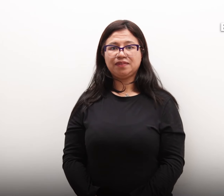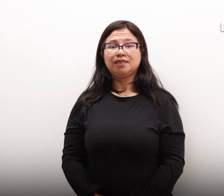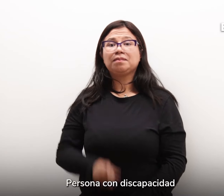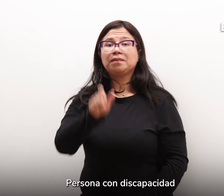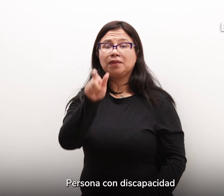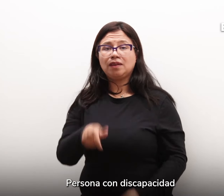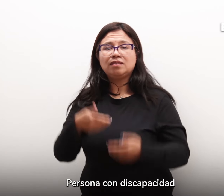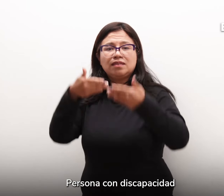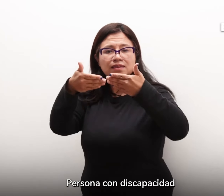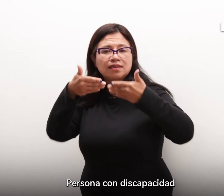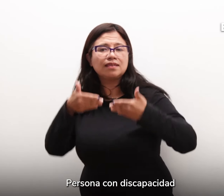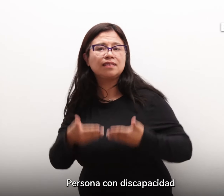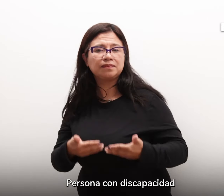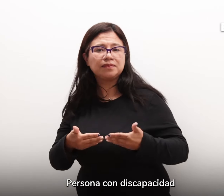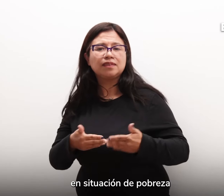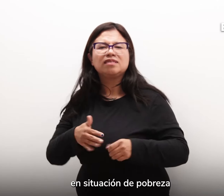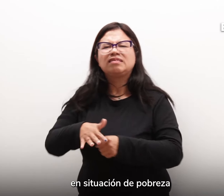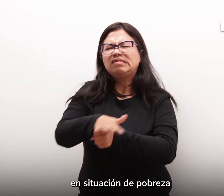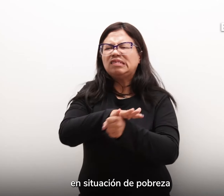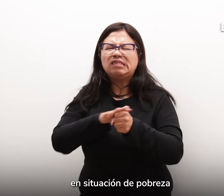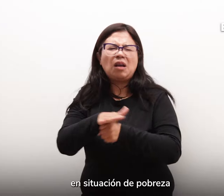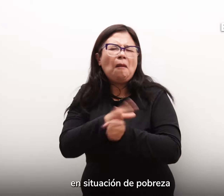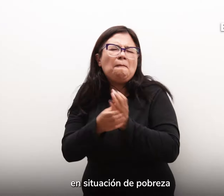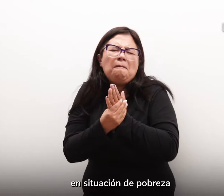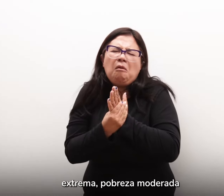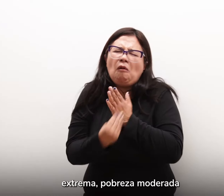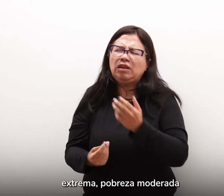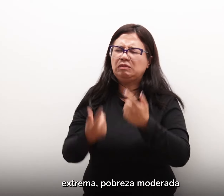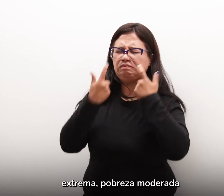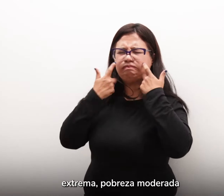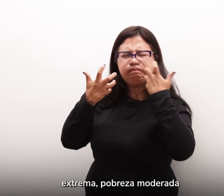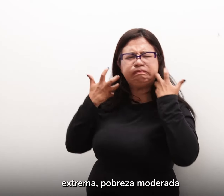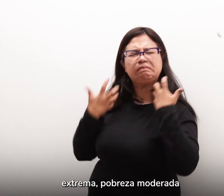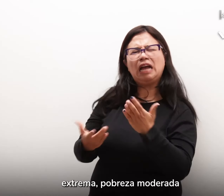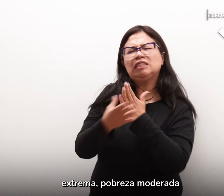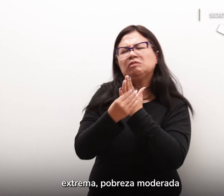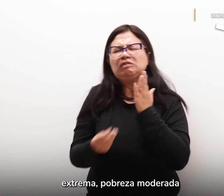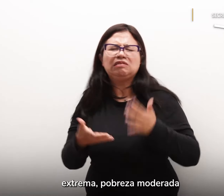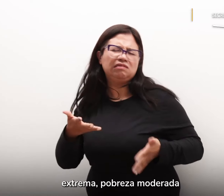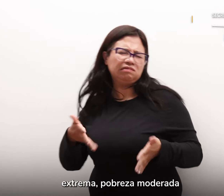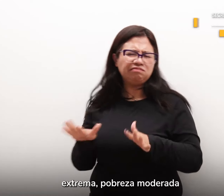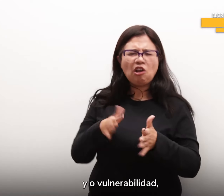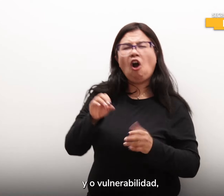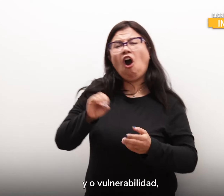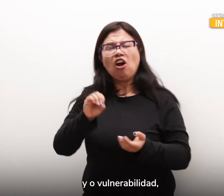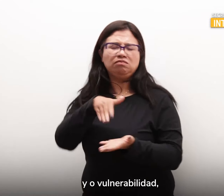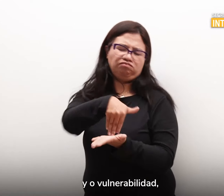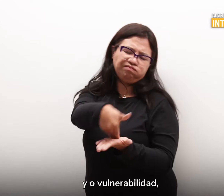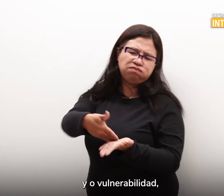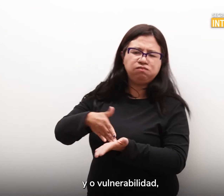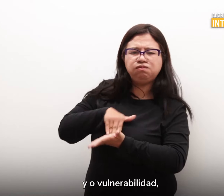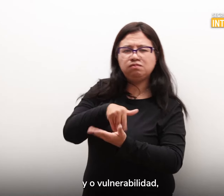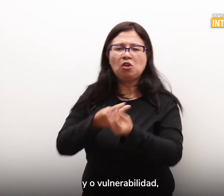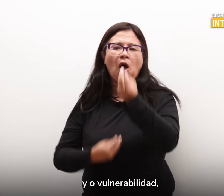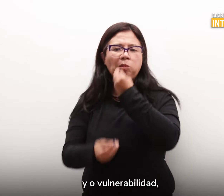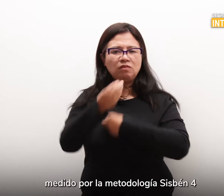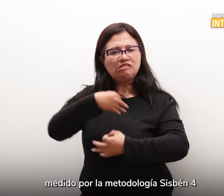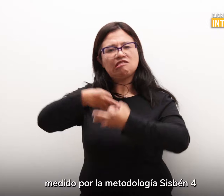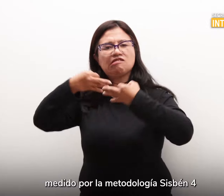Persona con discapacidad en situación de pobreza extrema, pobreza moderada y o vulnerabilidad Medido